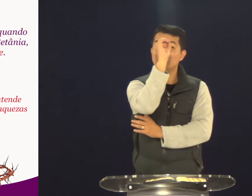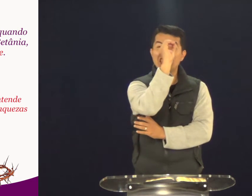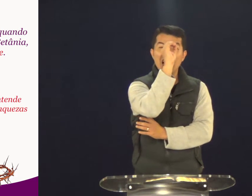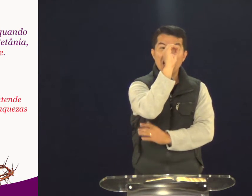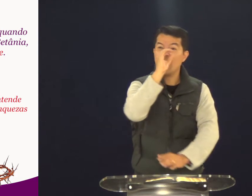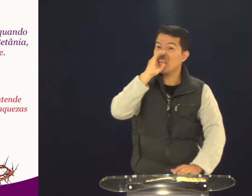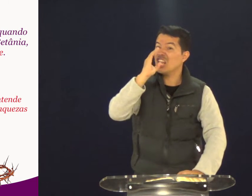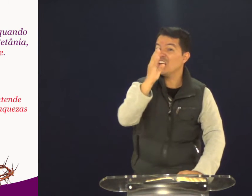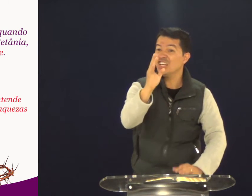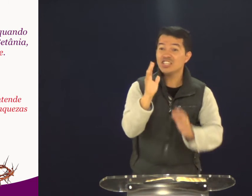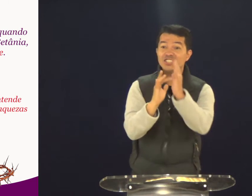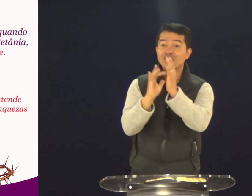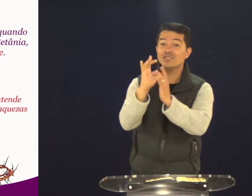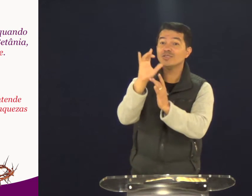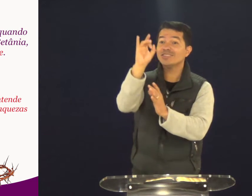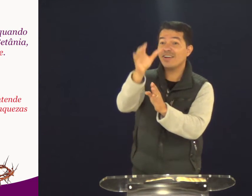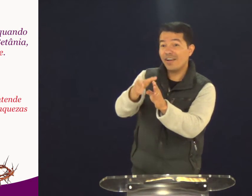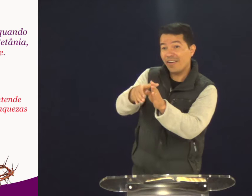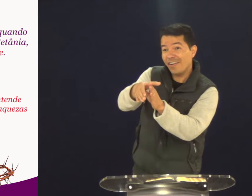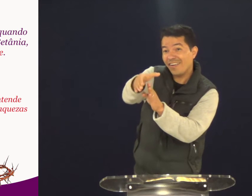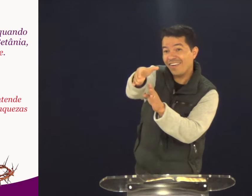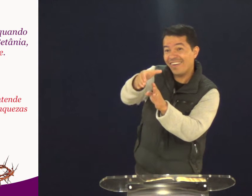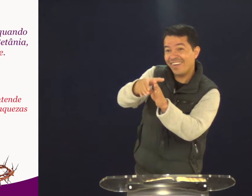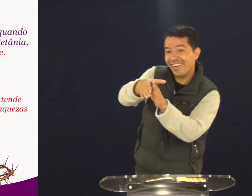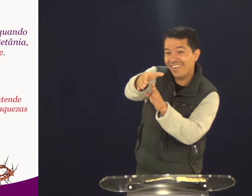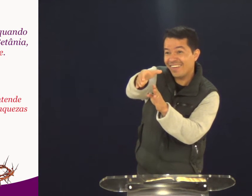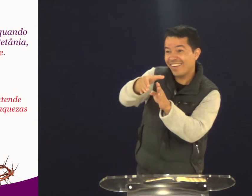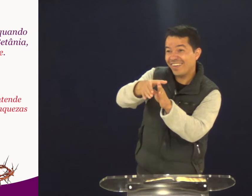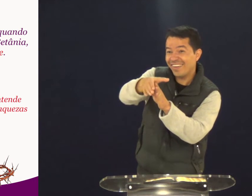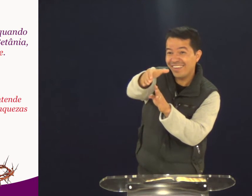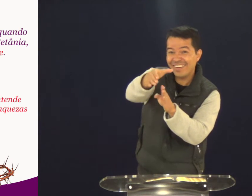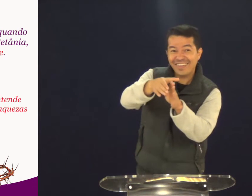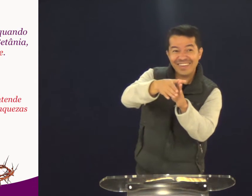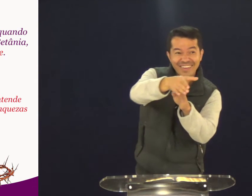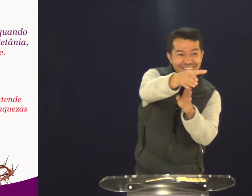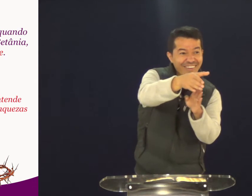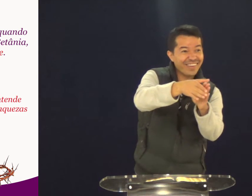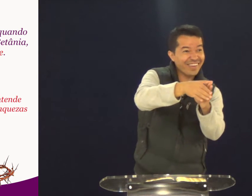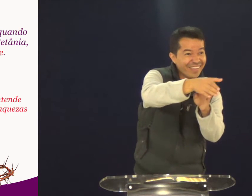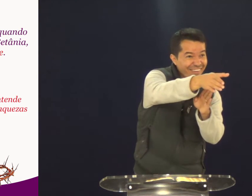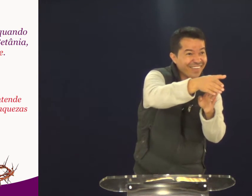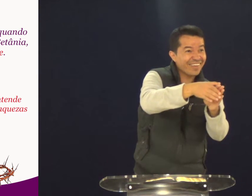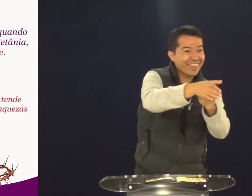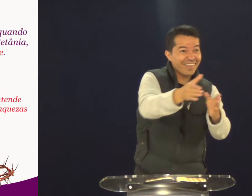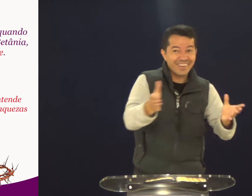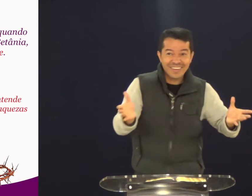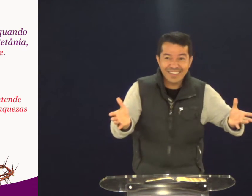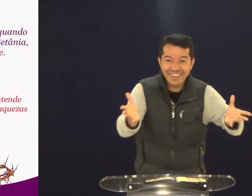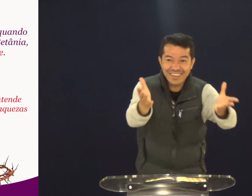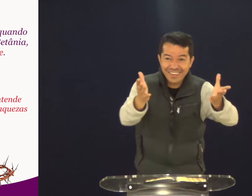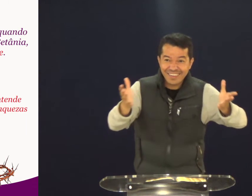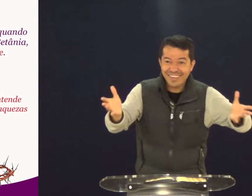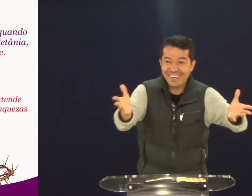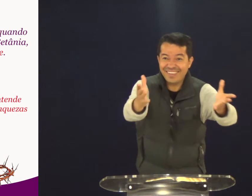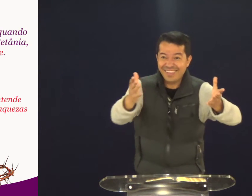Jesus. Ele não vai fazer isso contigo. Ele só vai te aconselhar. Vai te